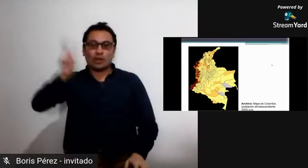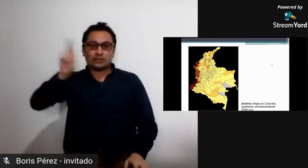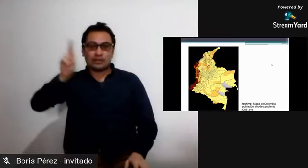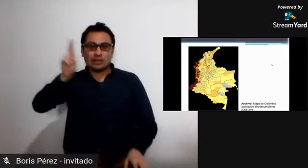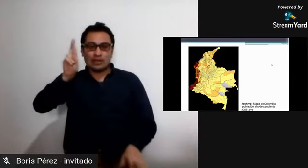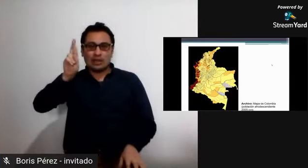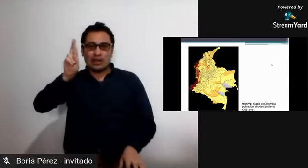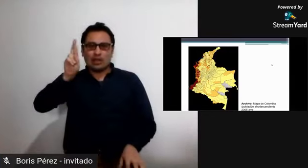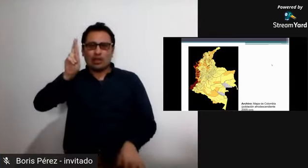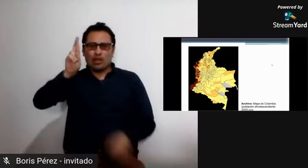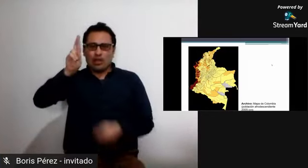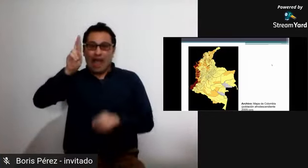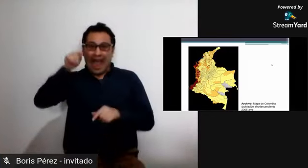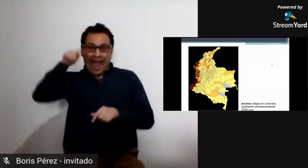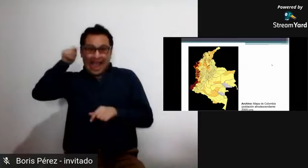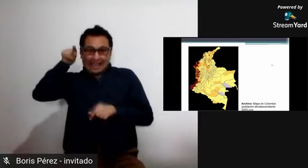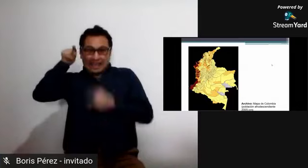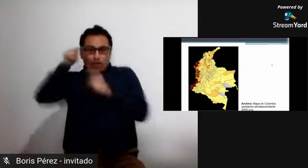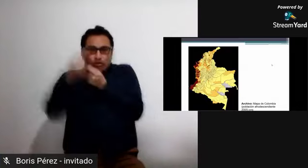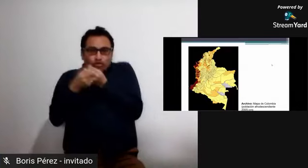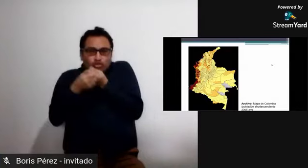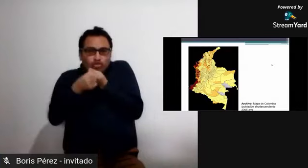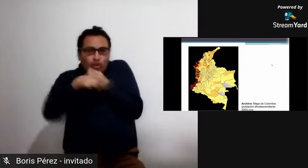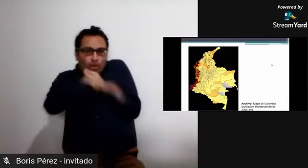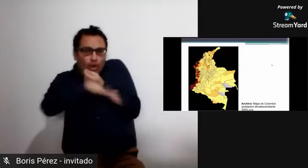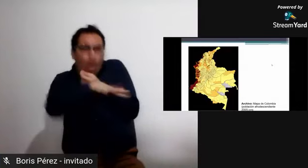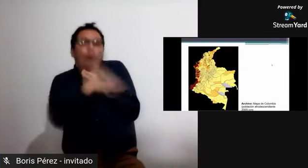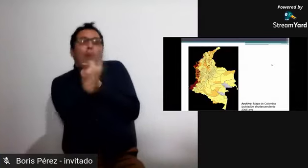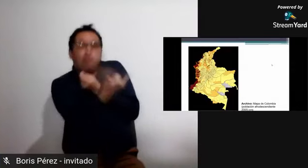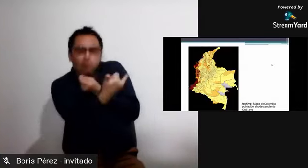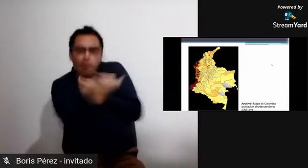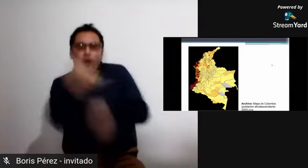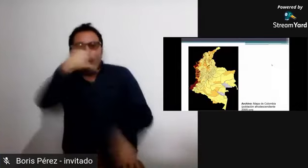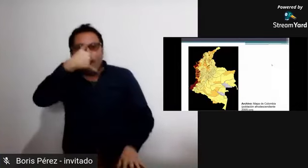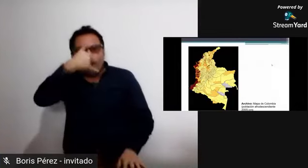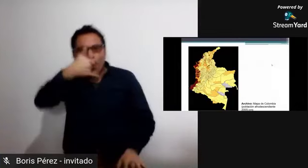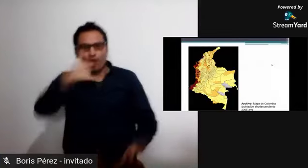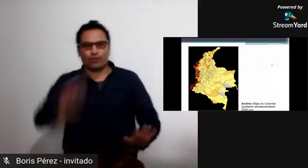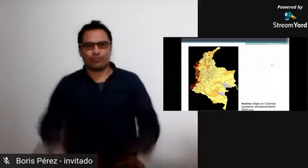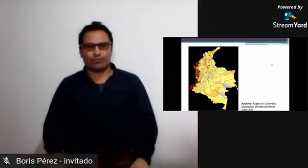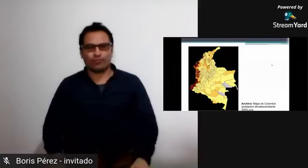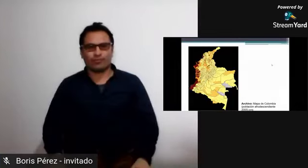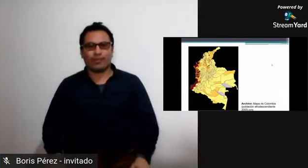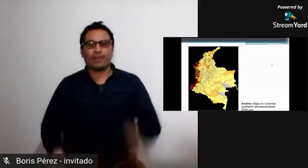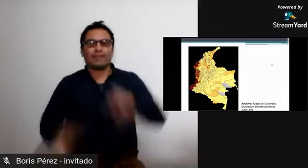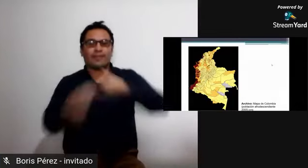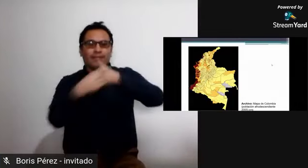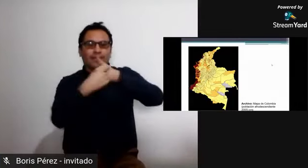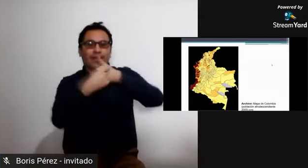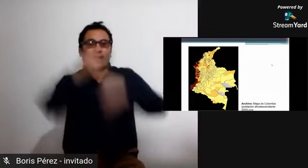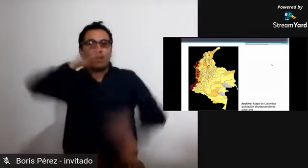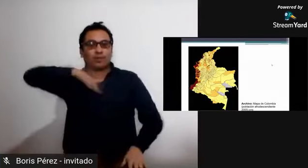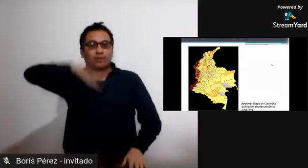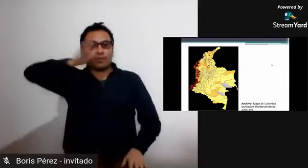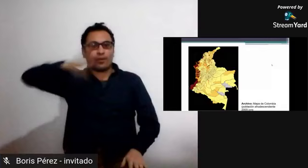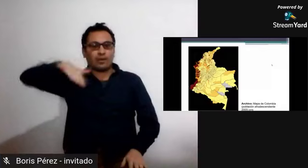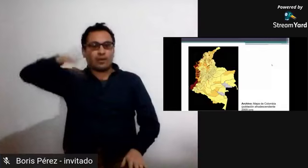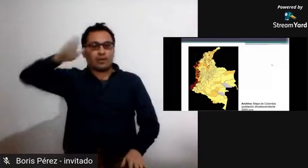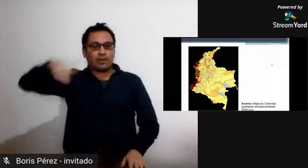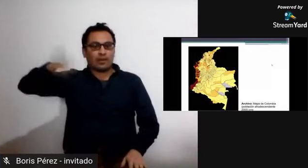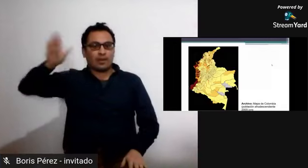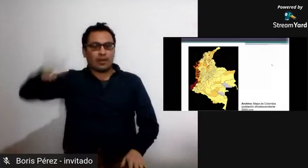afro afro colombianos o afrodescendientes hacia el lado de la guajira cerca